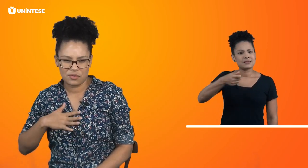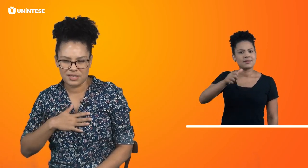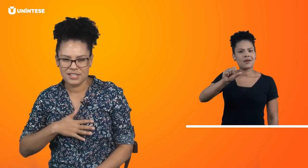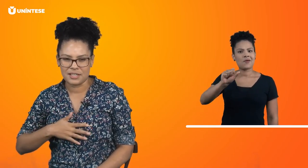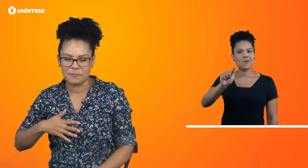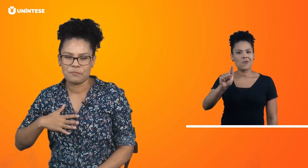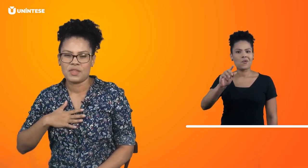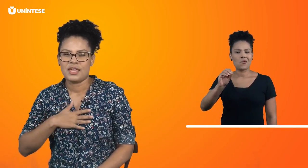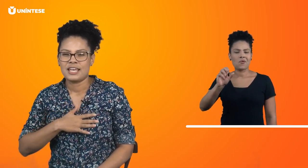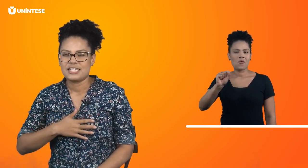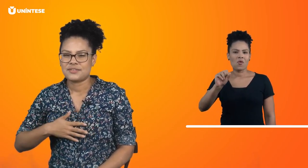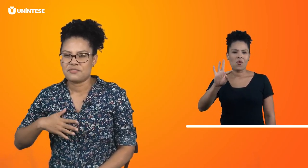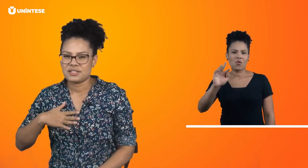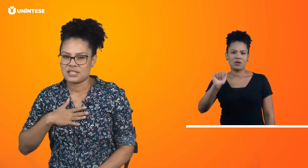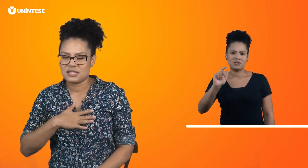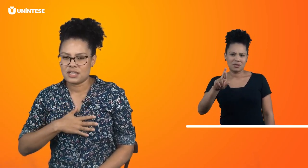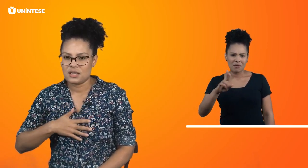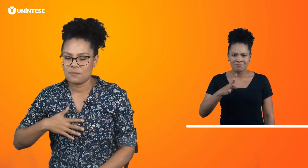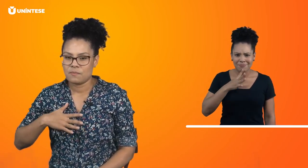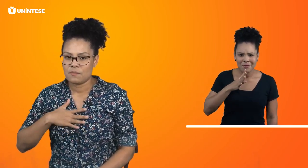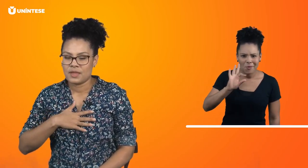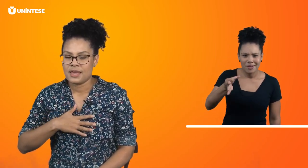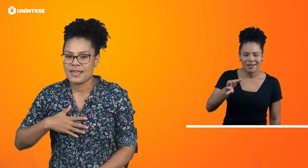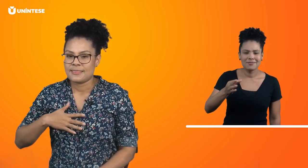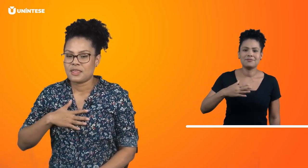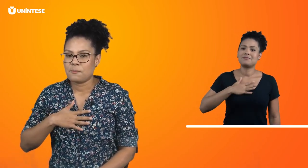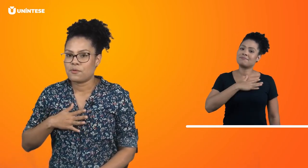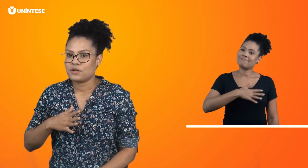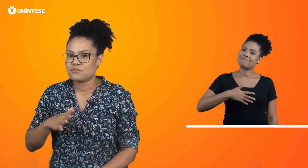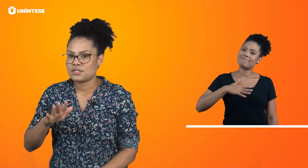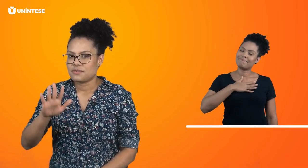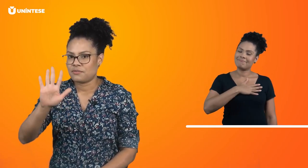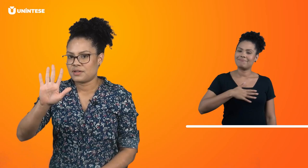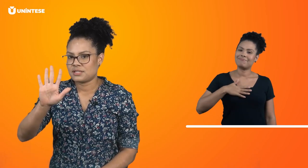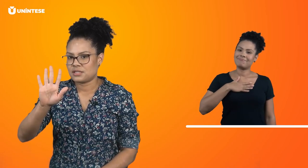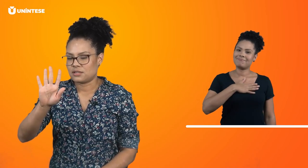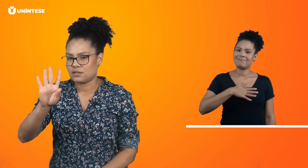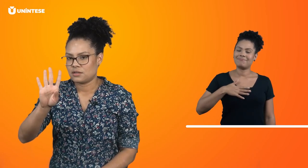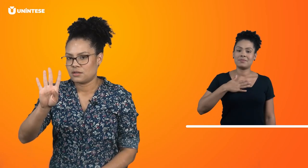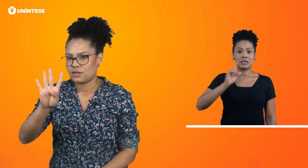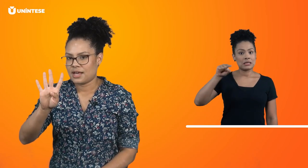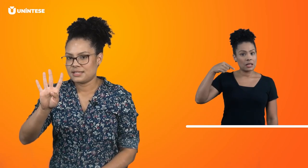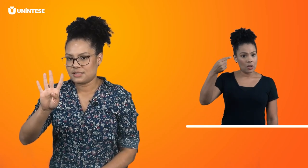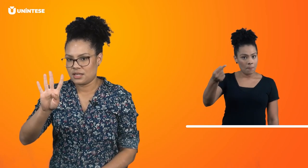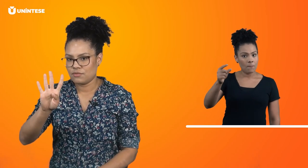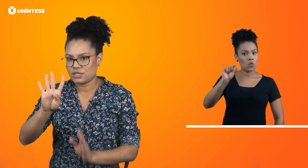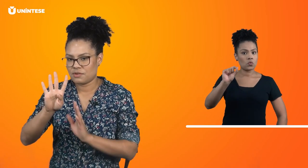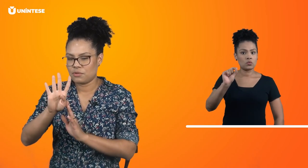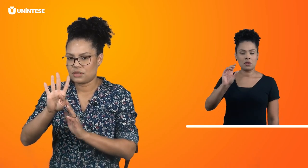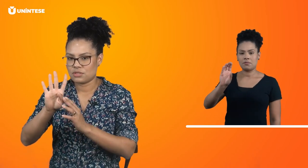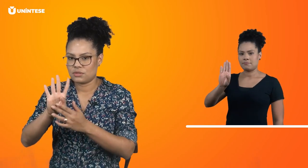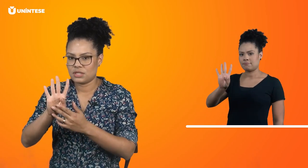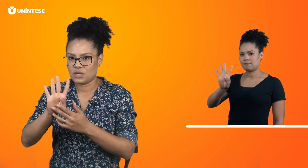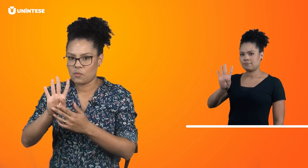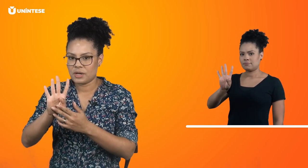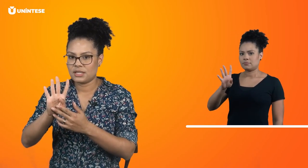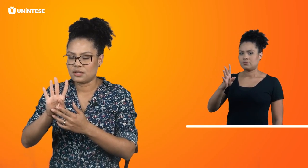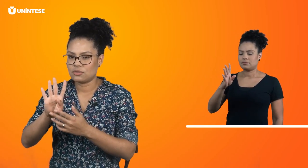conhecia? Você vai fazer assim. Depois, você vai fazer assim. Você vai botar o seu dedão para dentro.